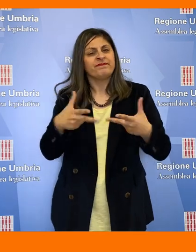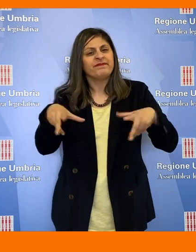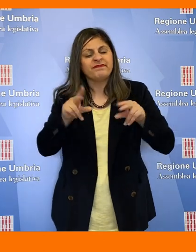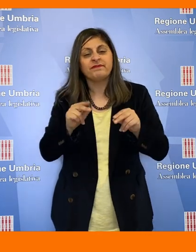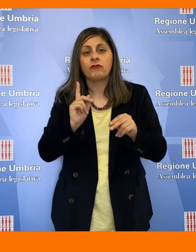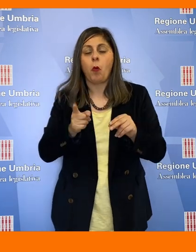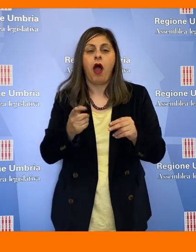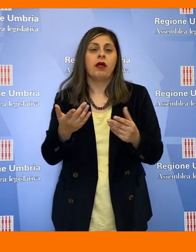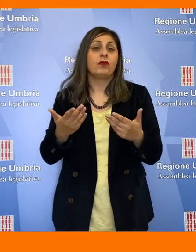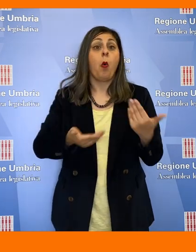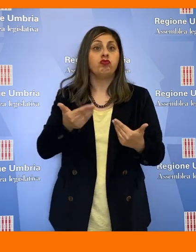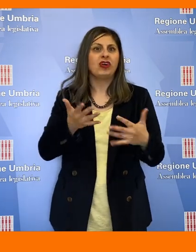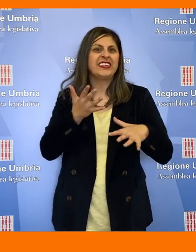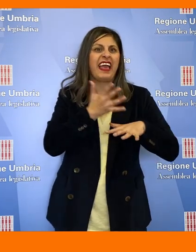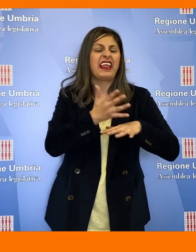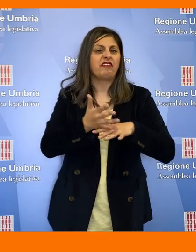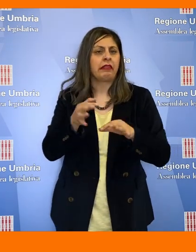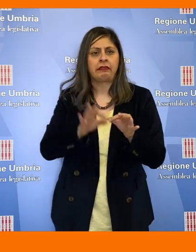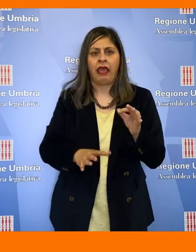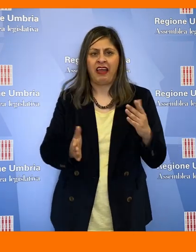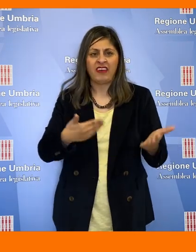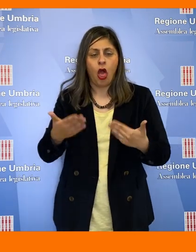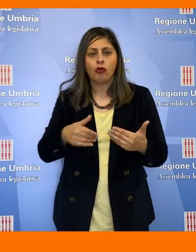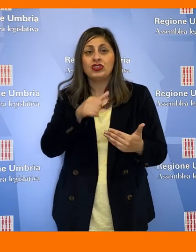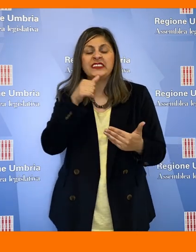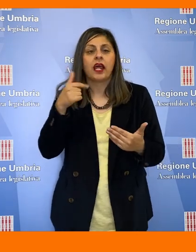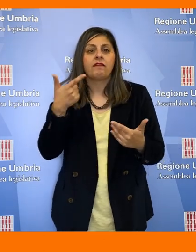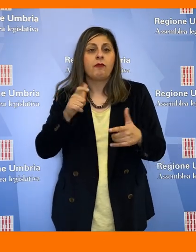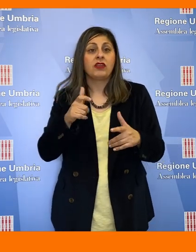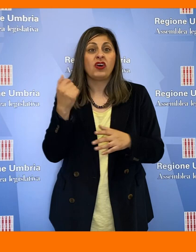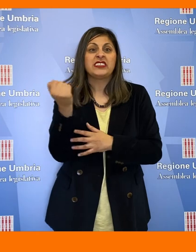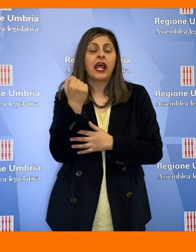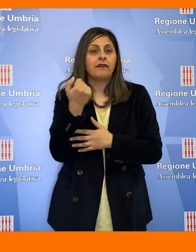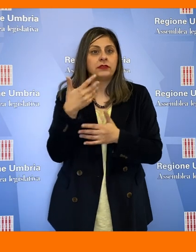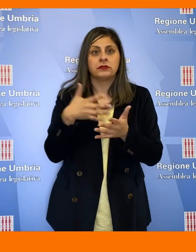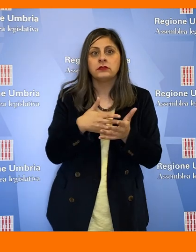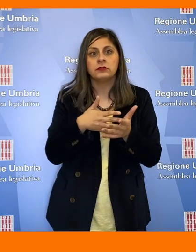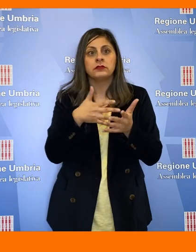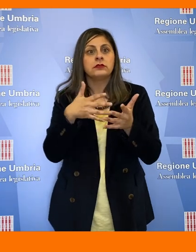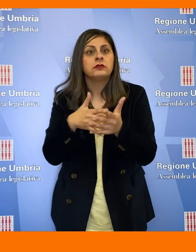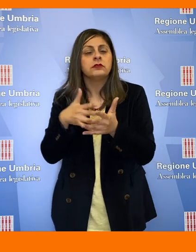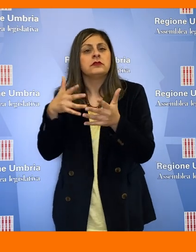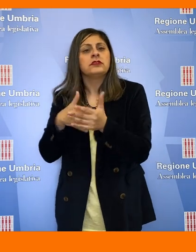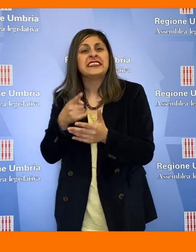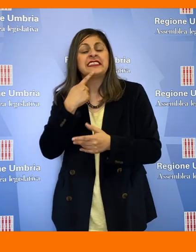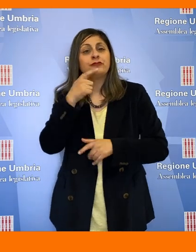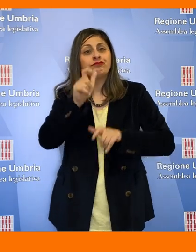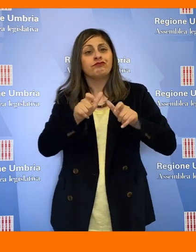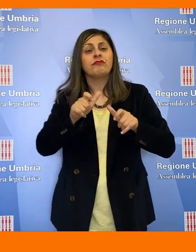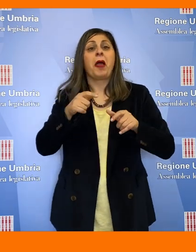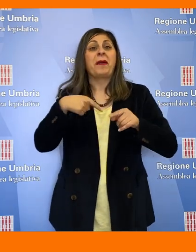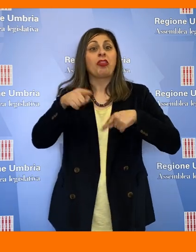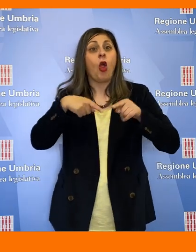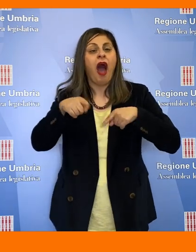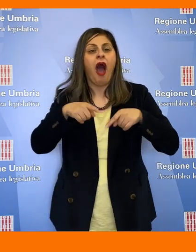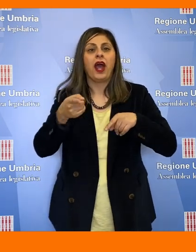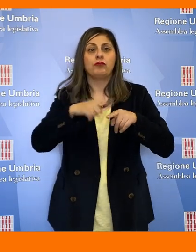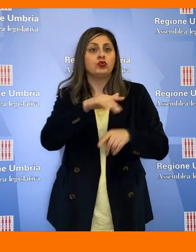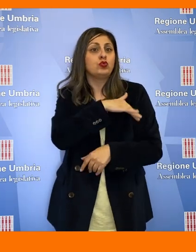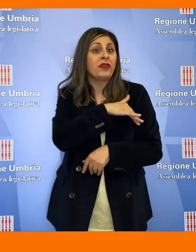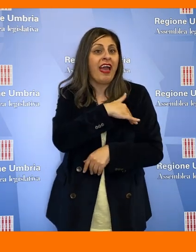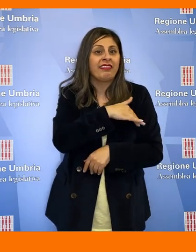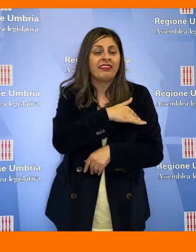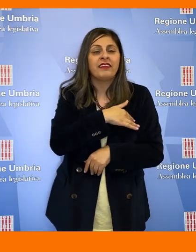rimarcata l'urgenza di interventi immediati per mitigare il disservizio a cui sarebbero soggetti i passeggeri pendolari e